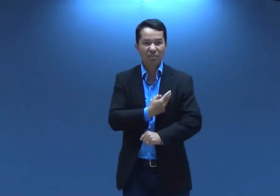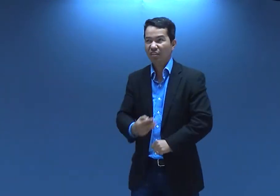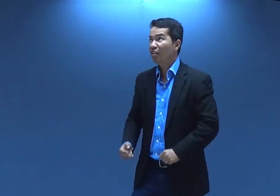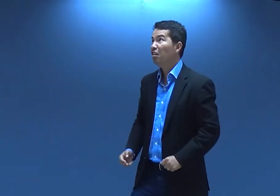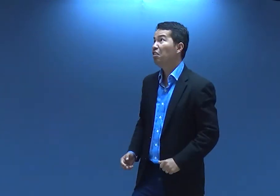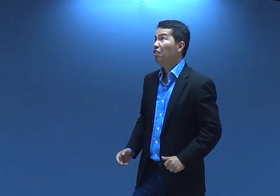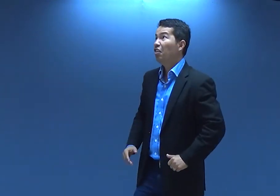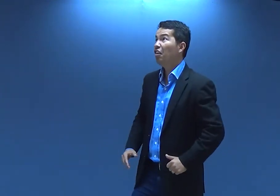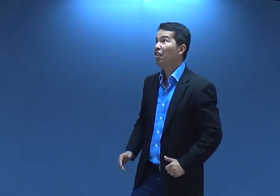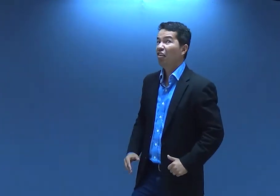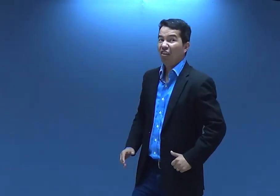ao mundo.